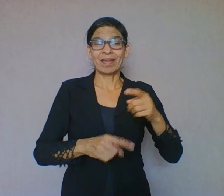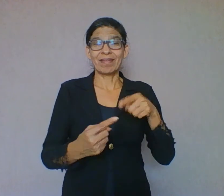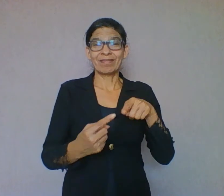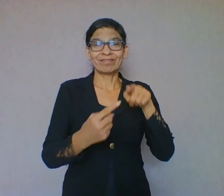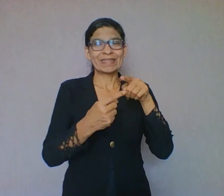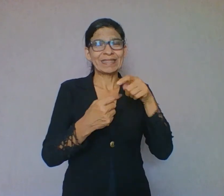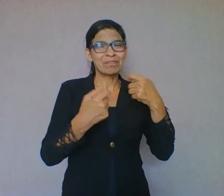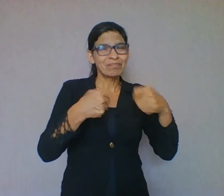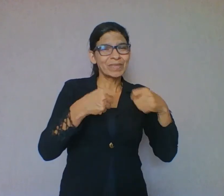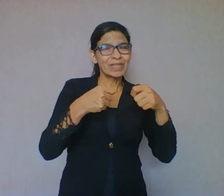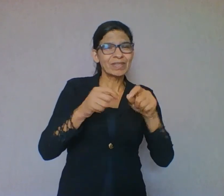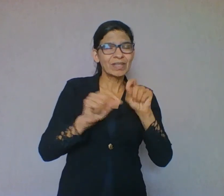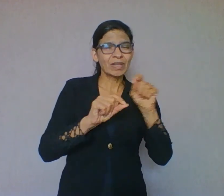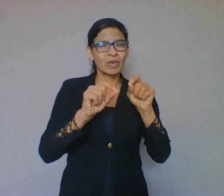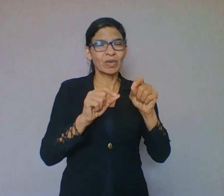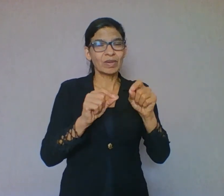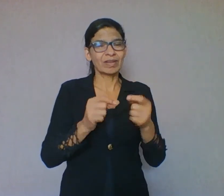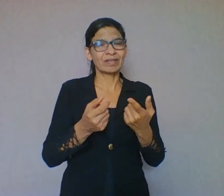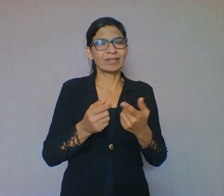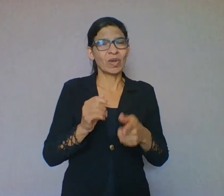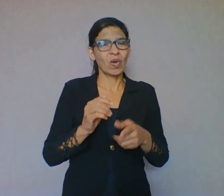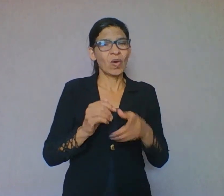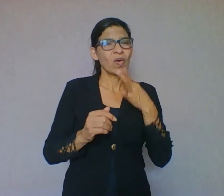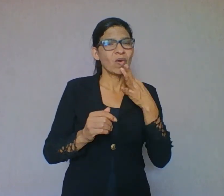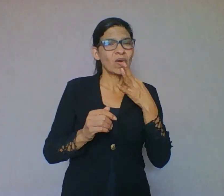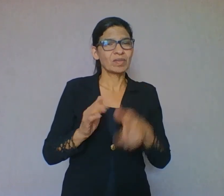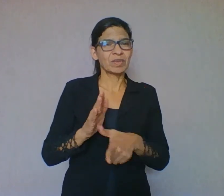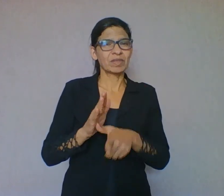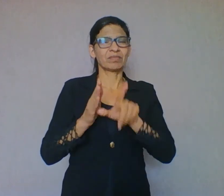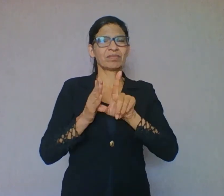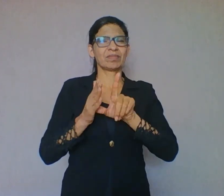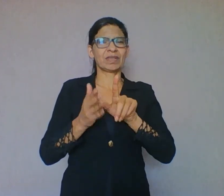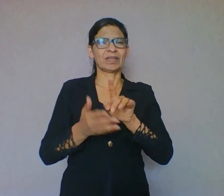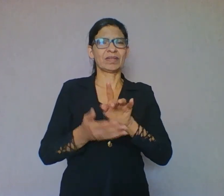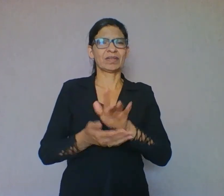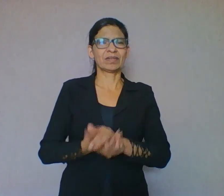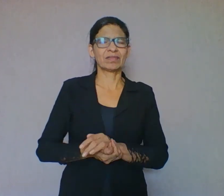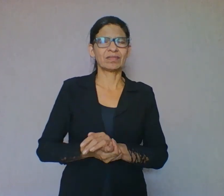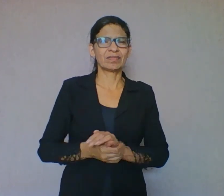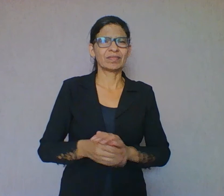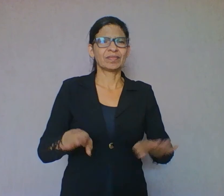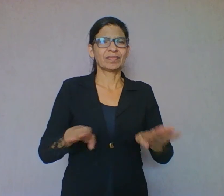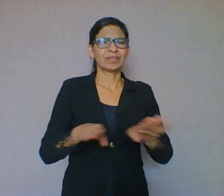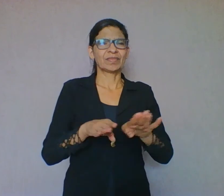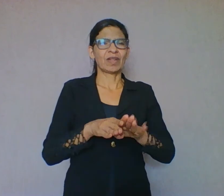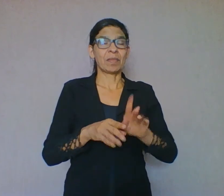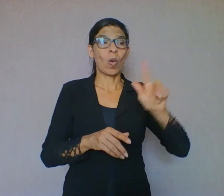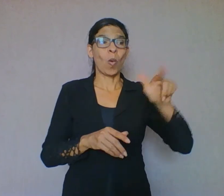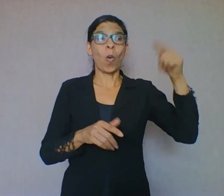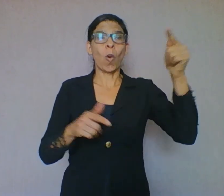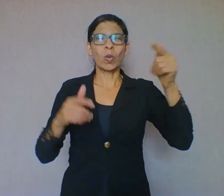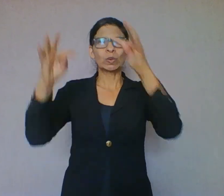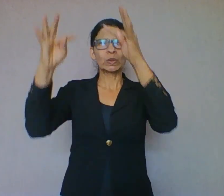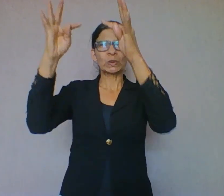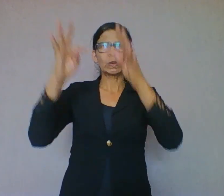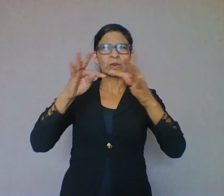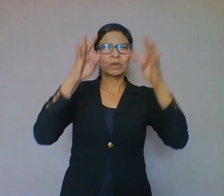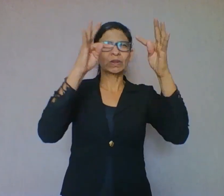último, a identificação de referências a outros textos. Eu vou procurando referências sobre o